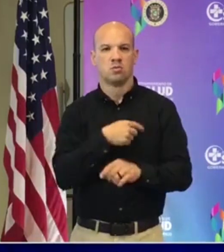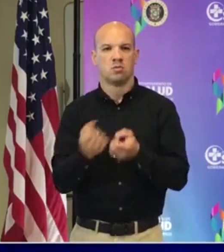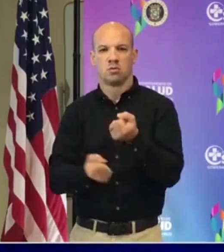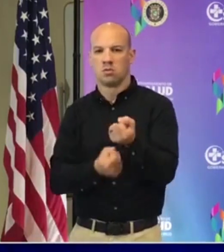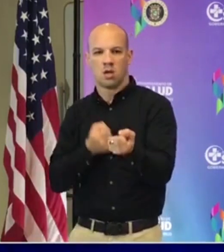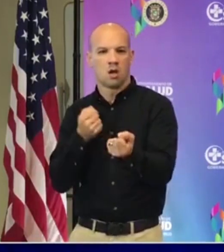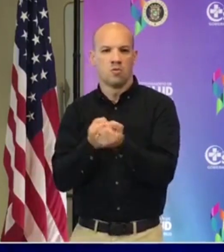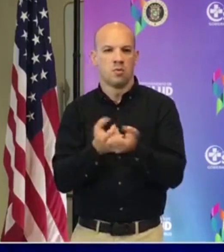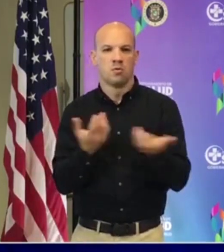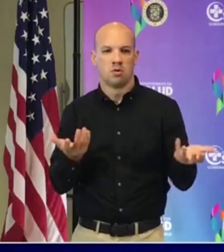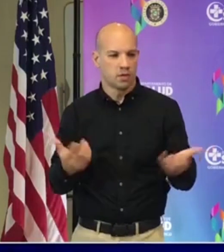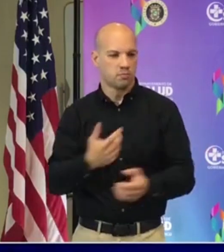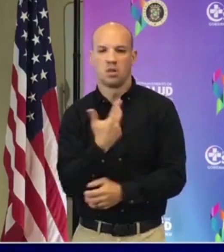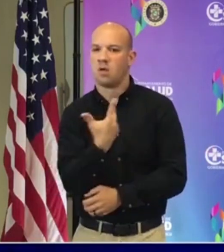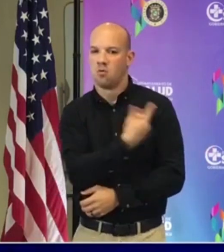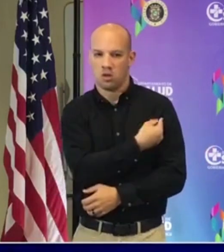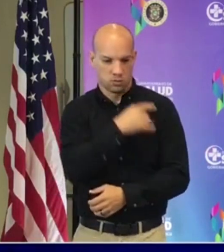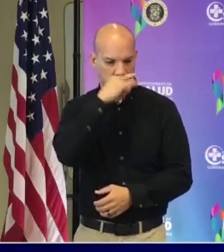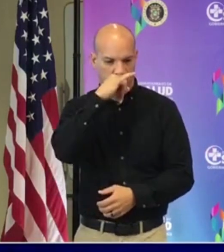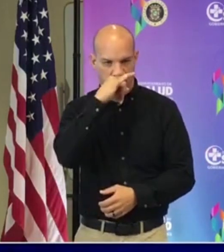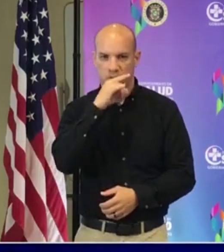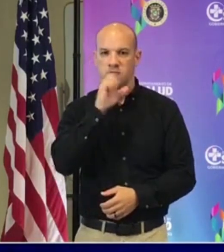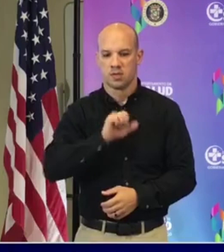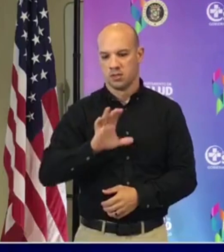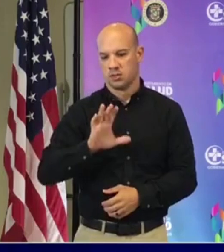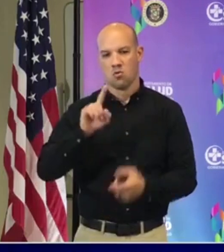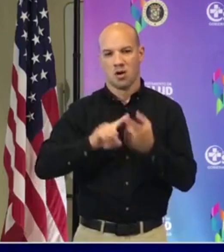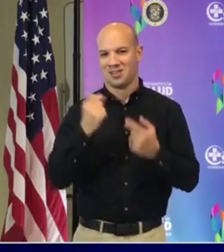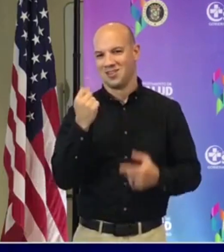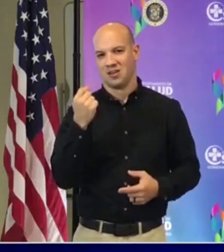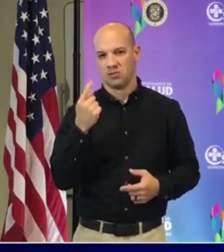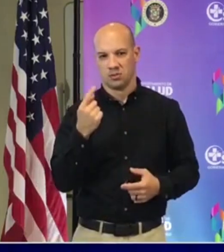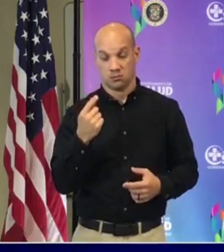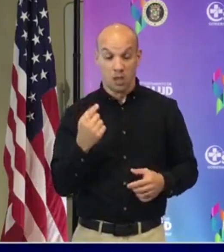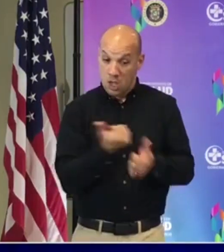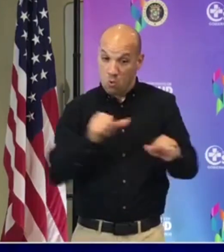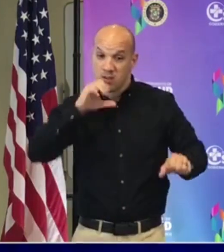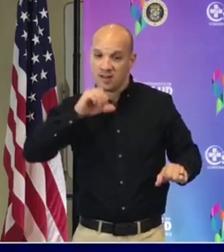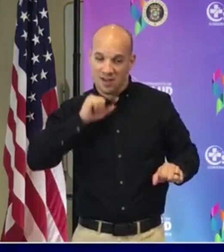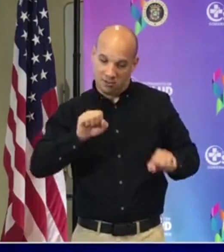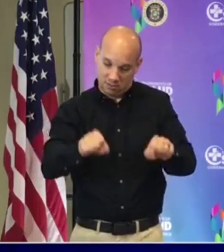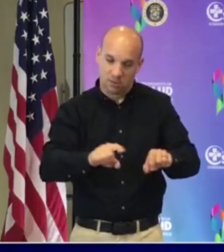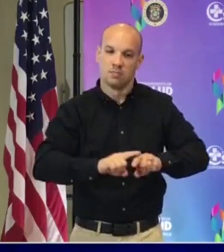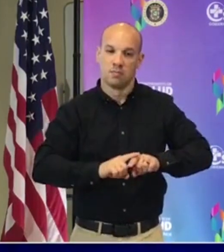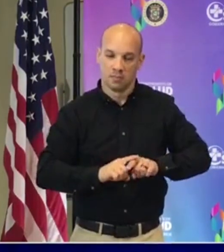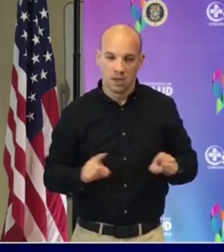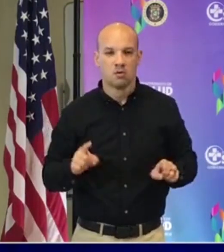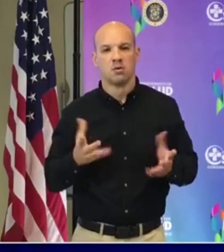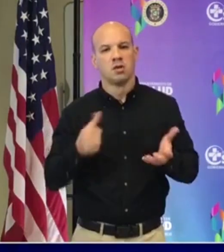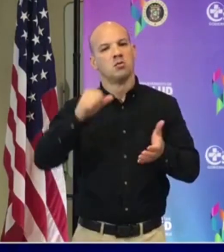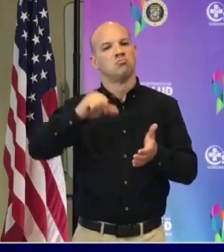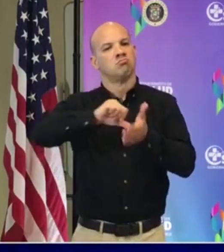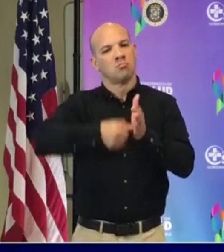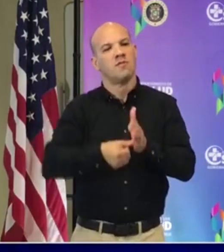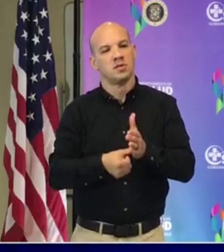Nacional la vacunación de los niños de 5 a 11 años y todas las edades, obviamente. Pero quería recalcar